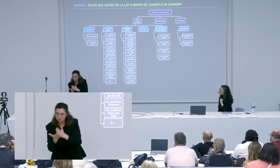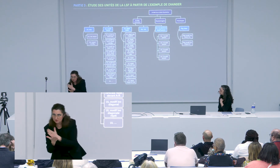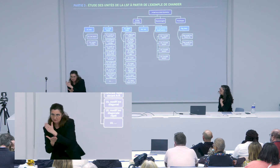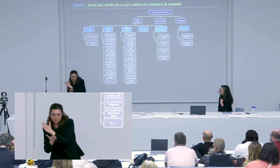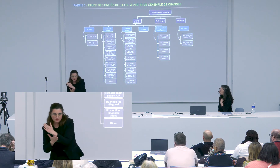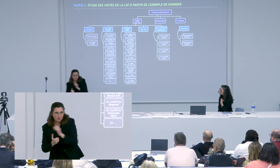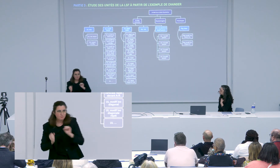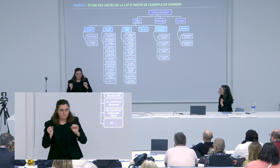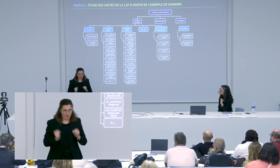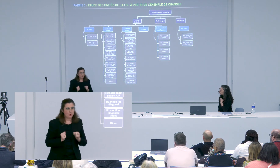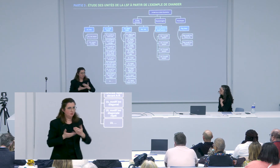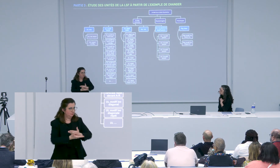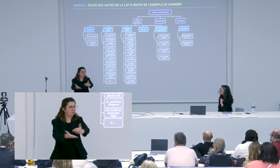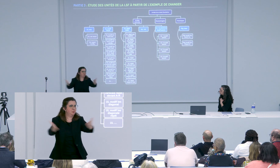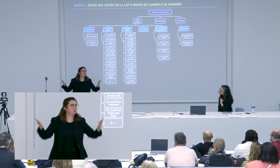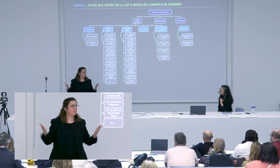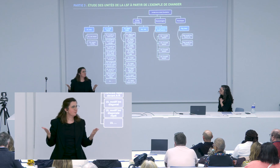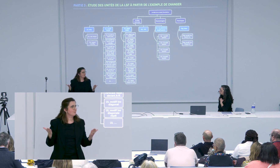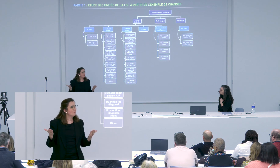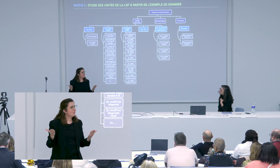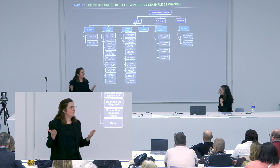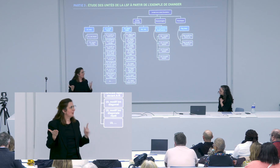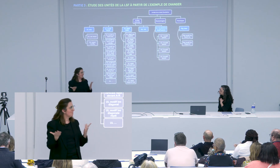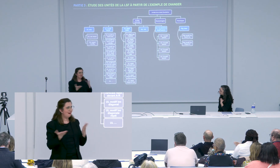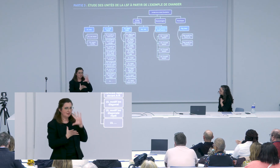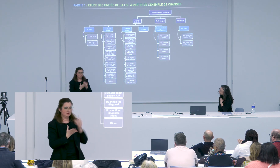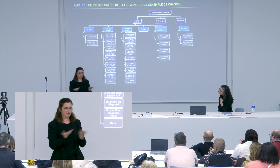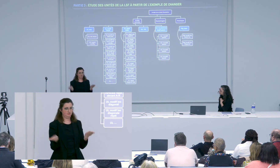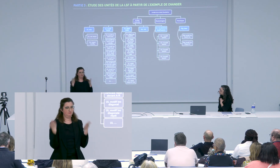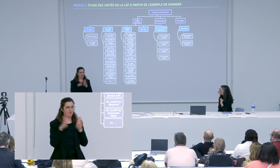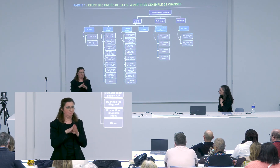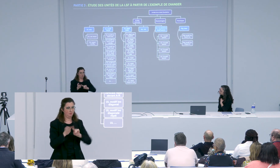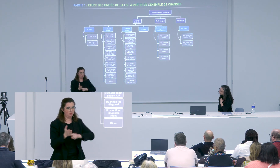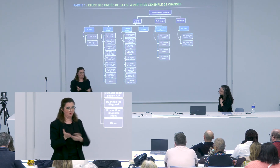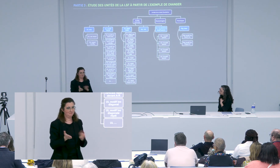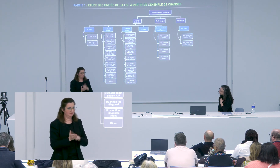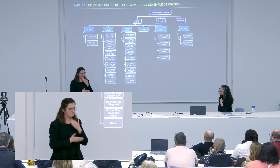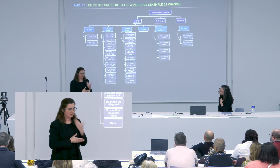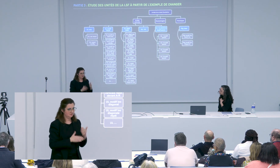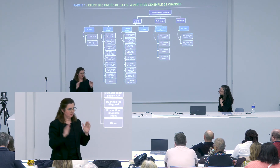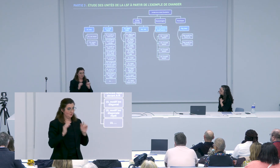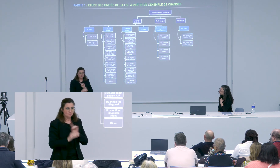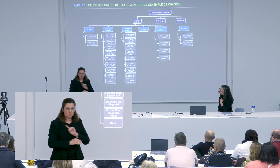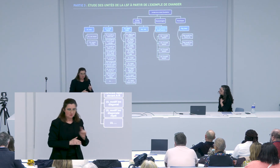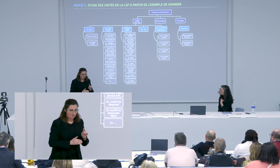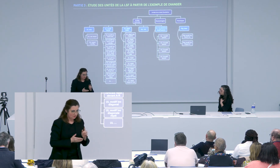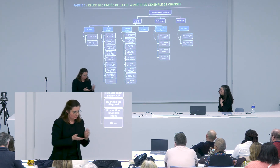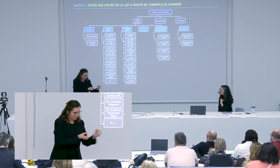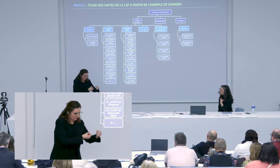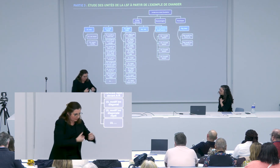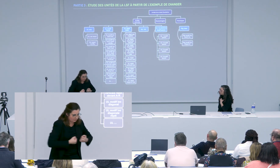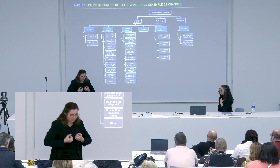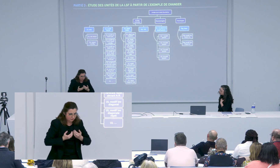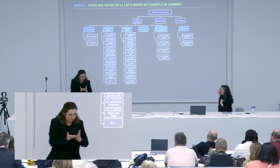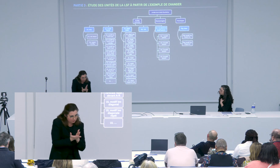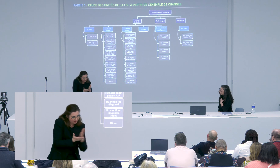pour différentes pistes de recherche futures qui sont accessibles à toutes et à tous donc ce travail ce